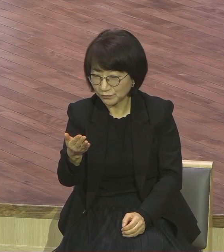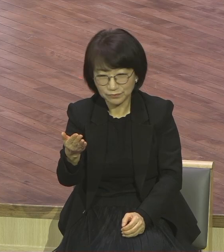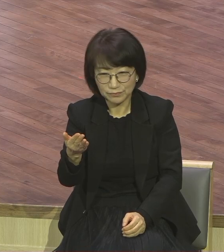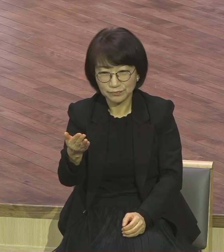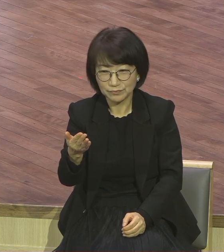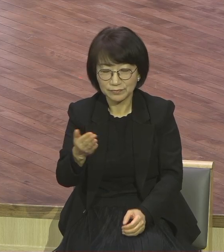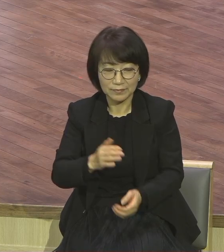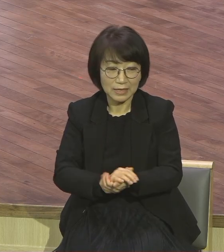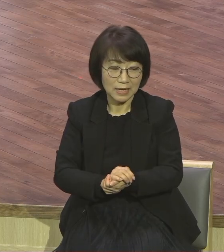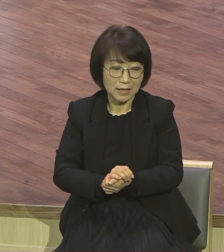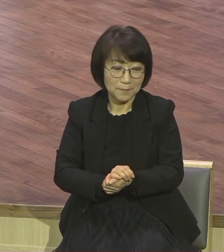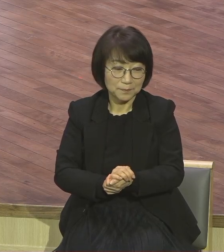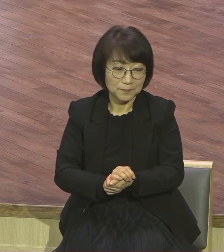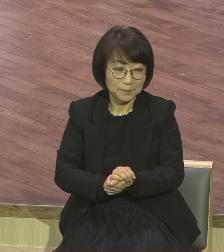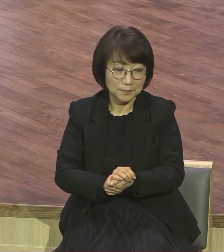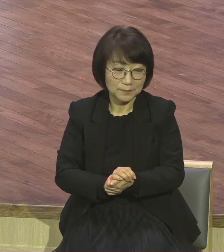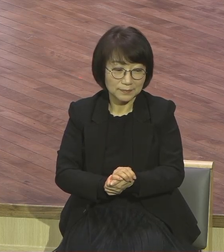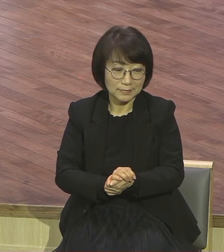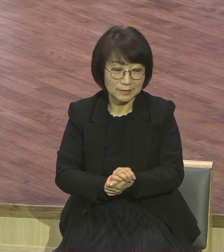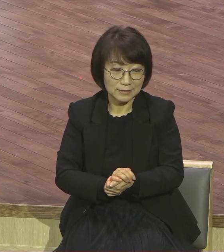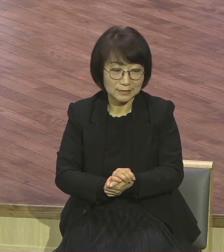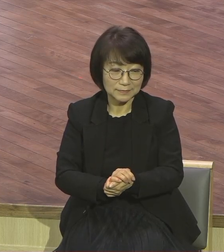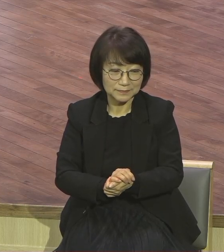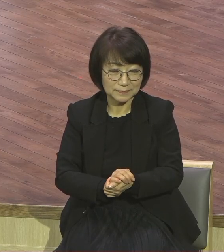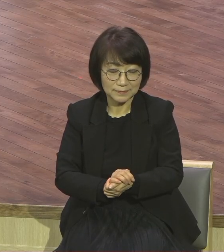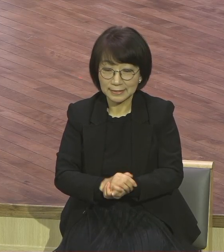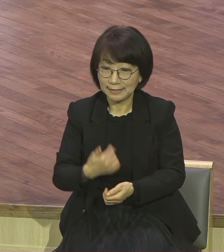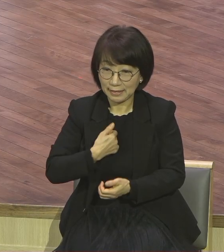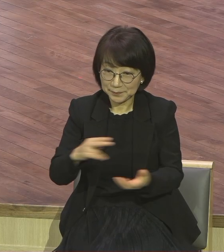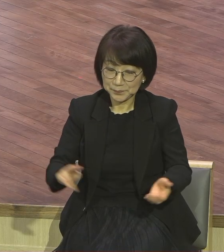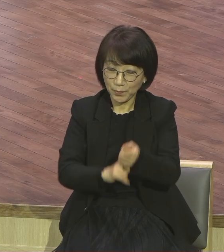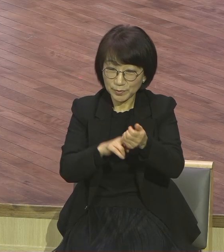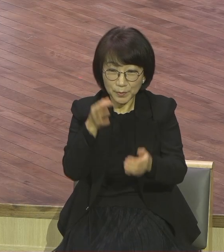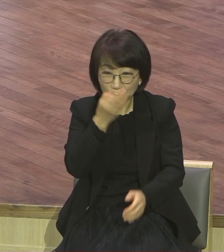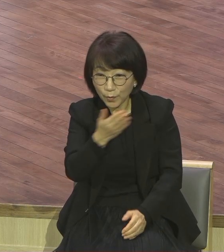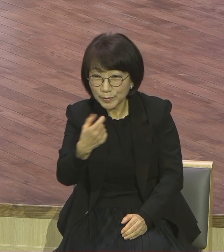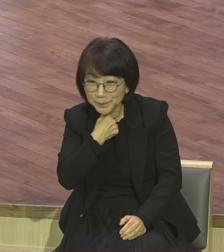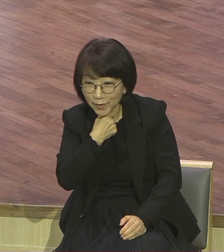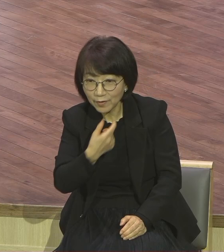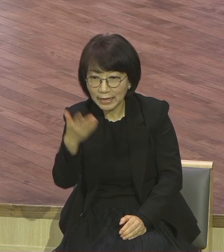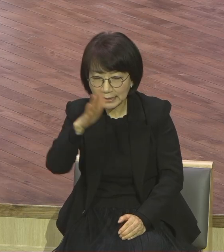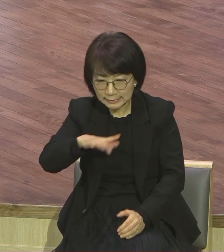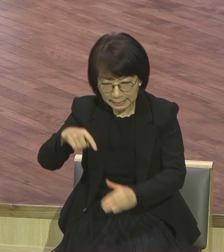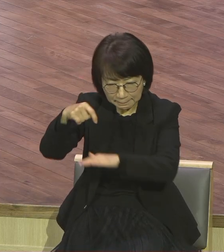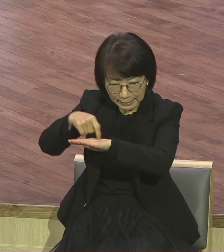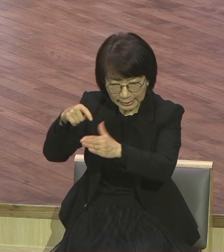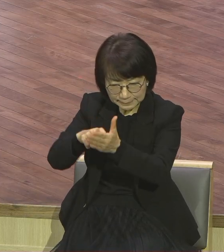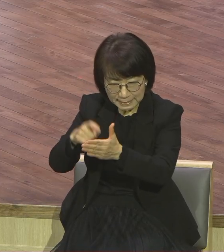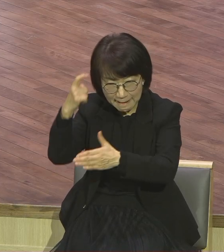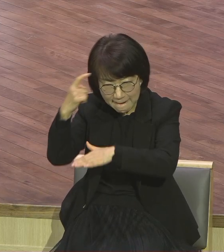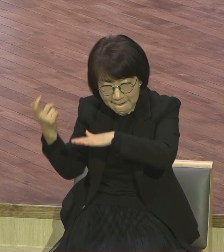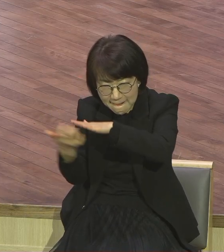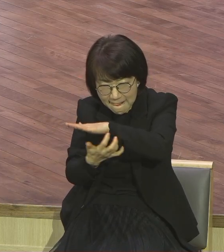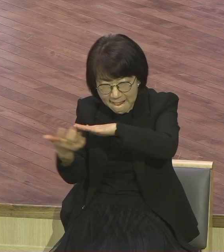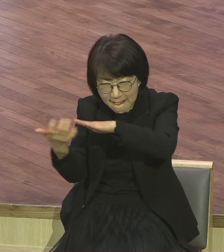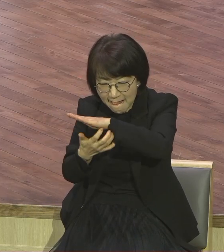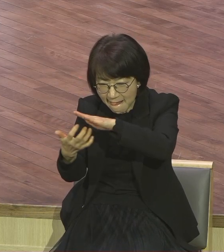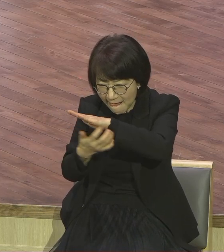보여주면 좋겠지만 이들이 하는 자세이 뻔하거든요. 다 보이거든요.